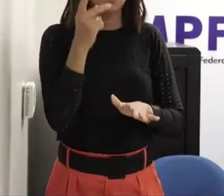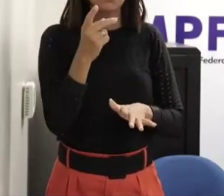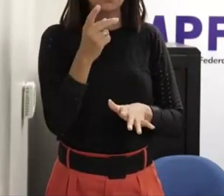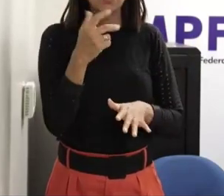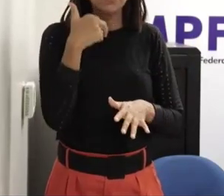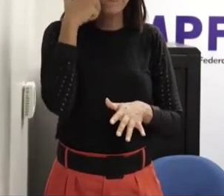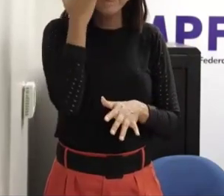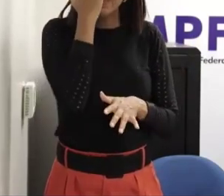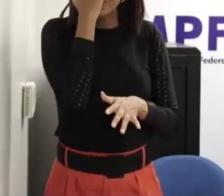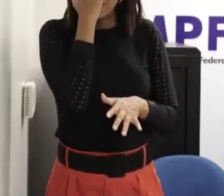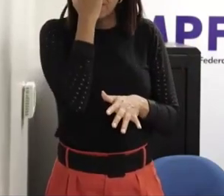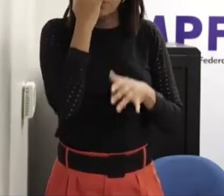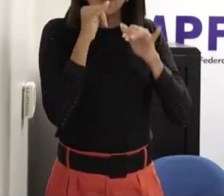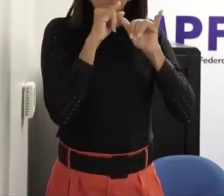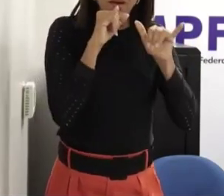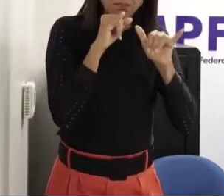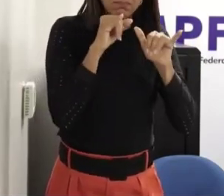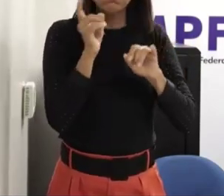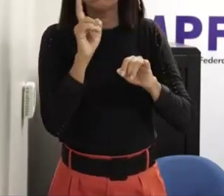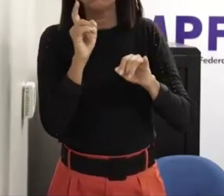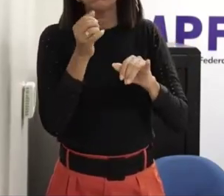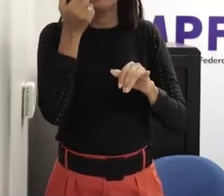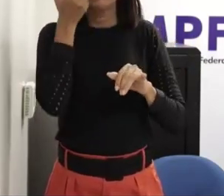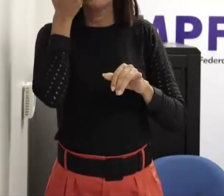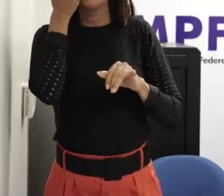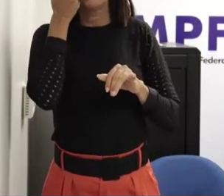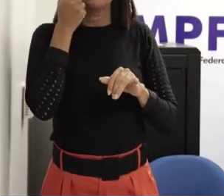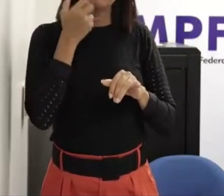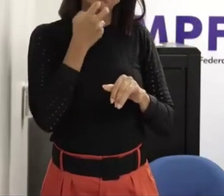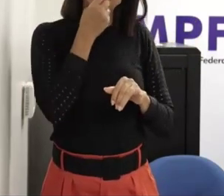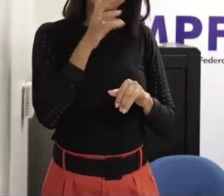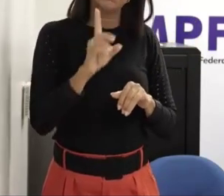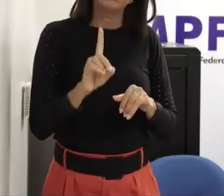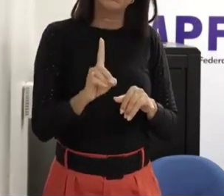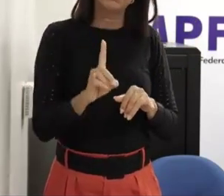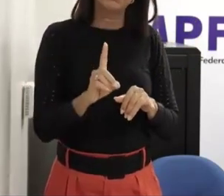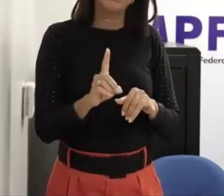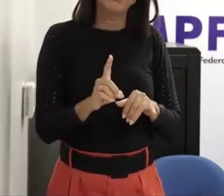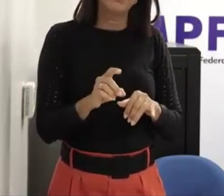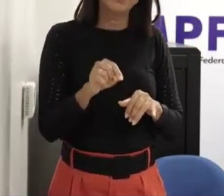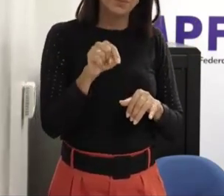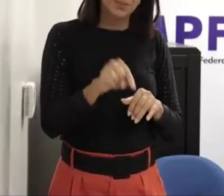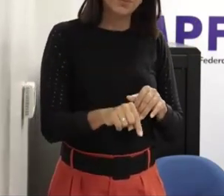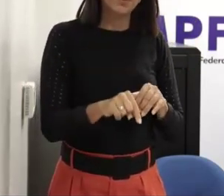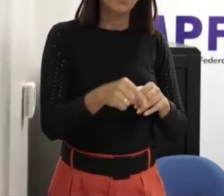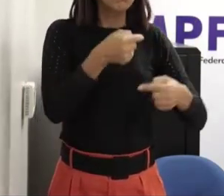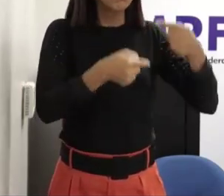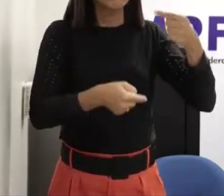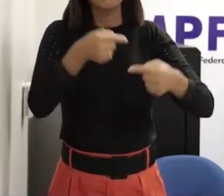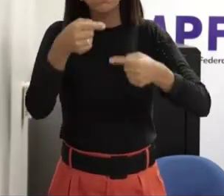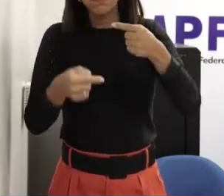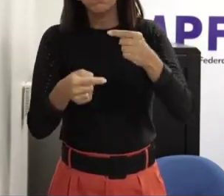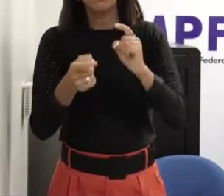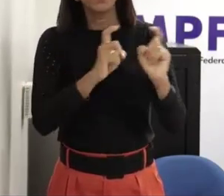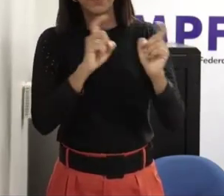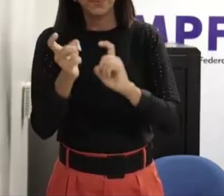fato há uma discussão que acaba ganhando uma tônica política que acaba inviabilizando outras